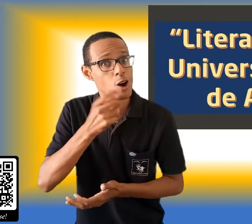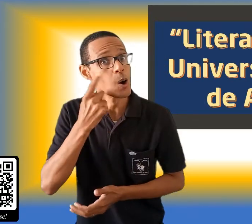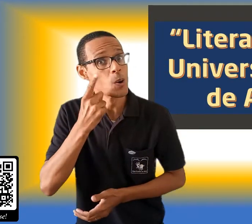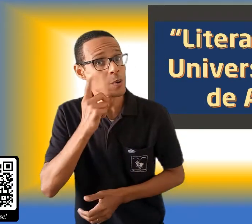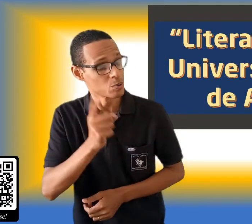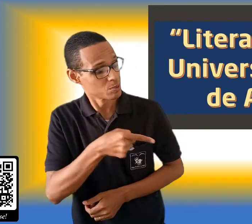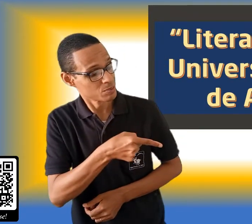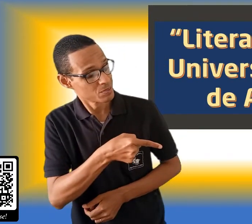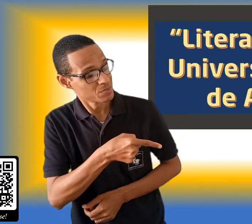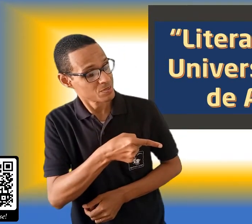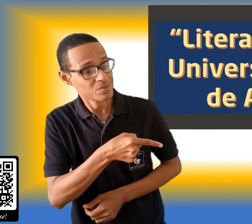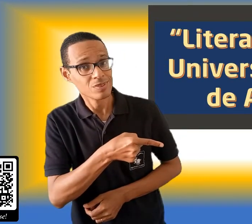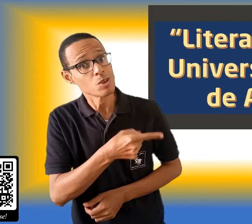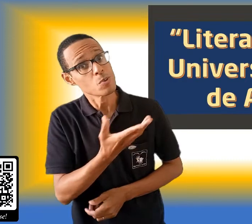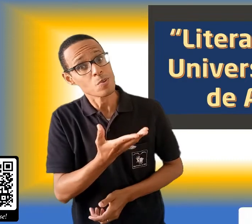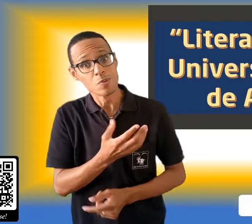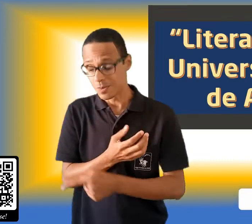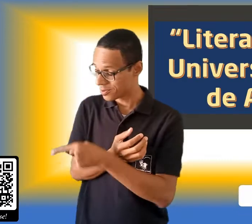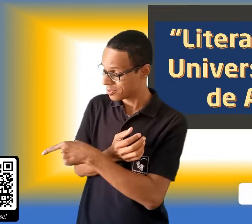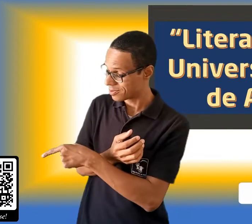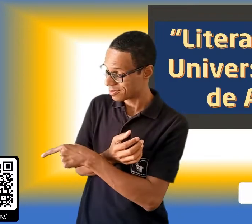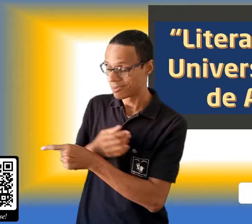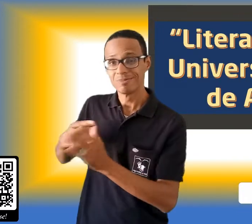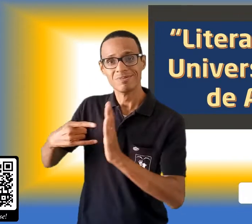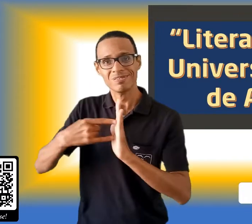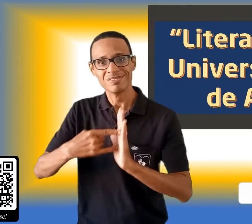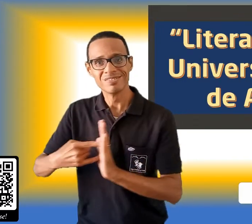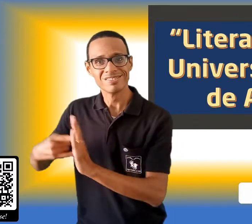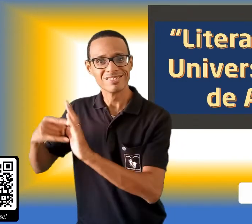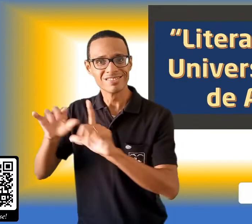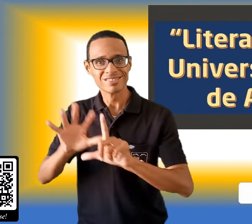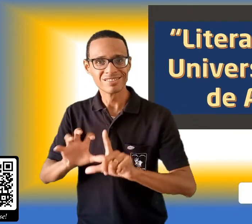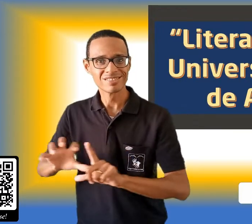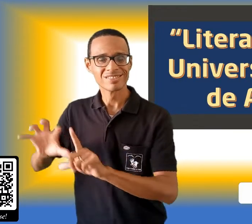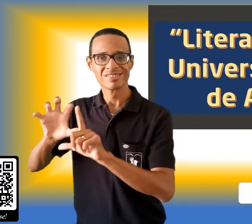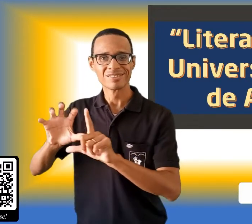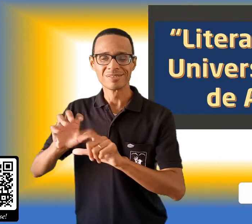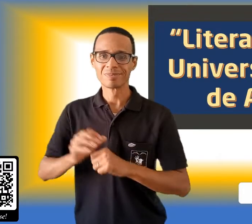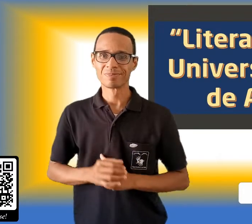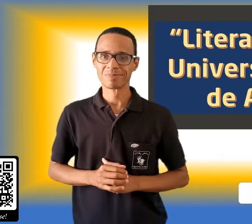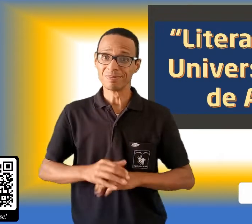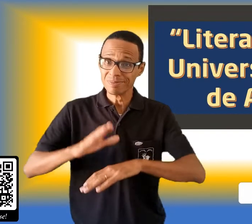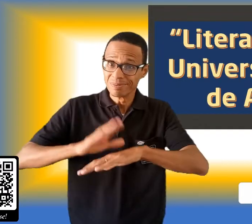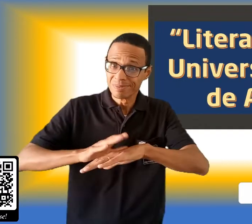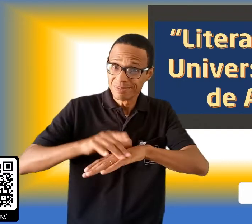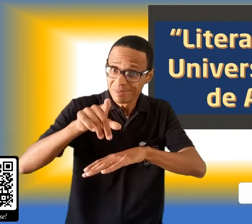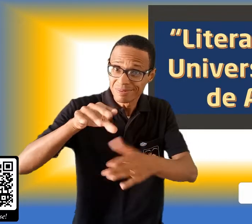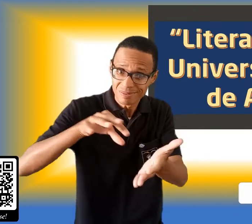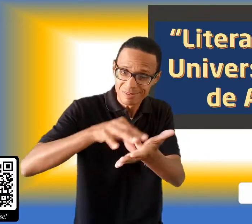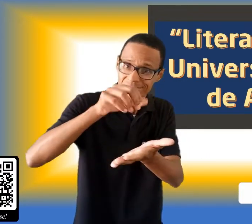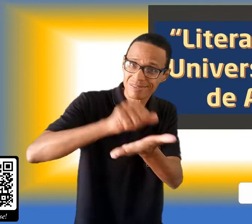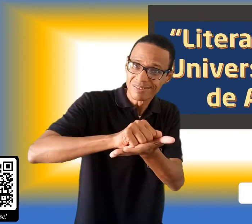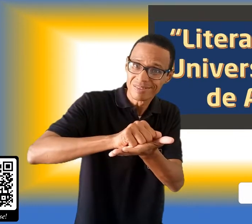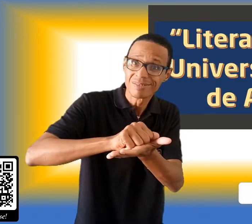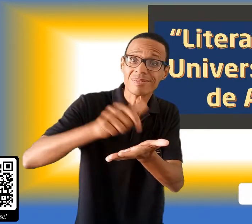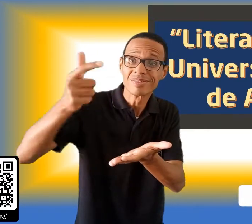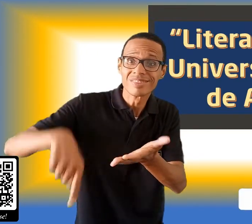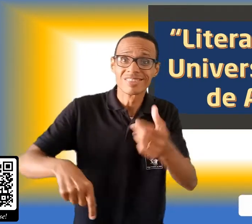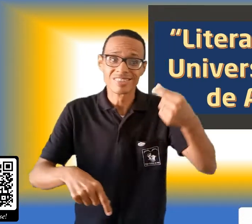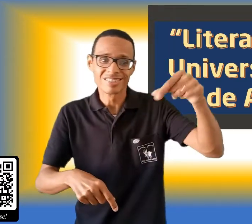ou faça a leitura do QR Code. Inscreva-se e ative o sininho de notificações para não